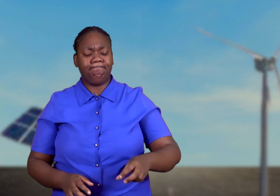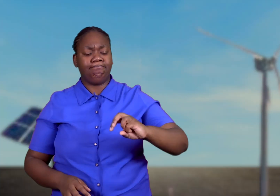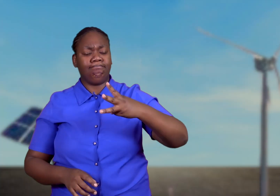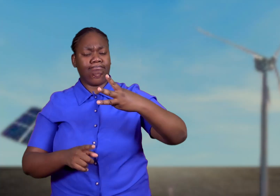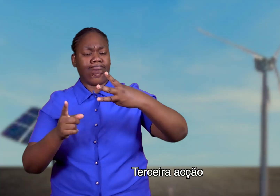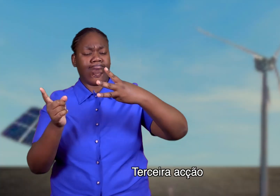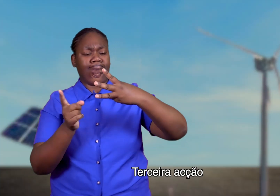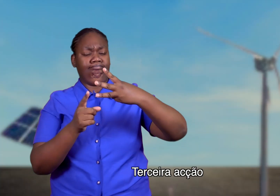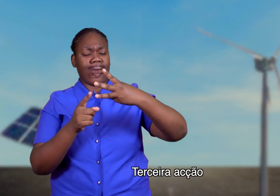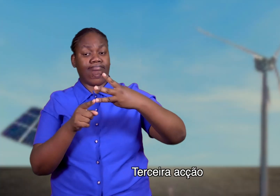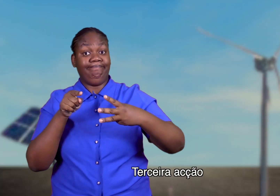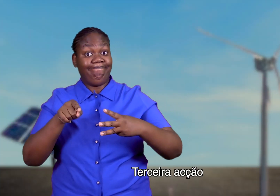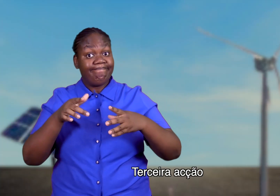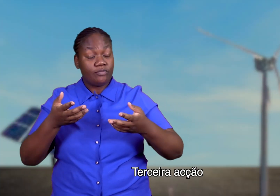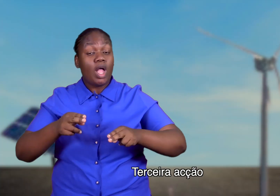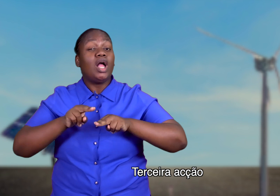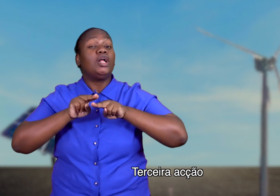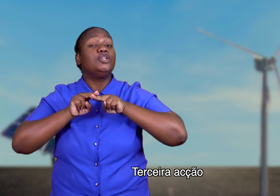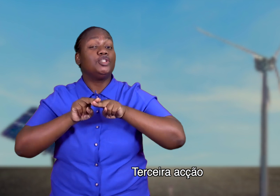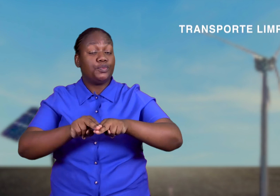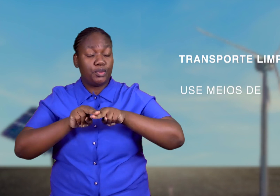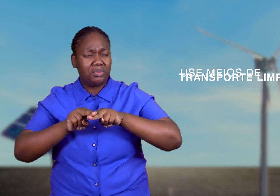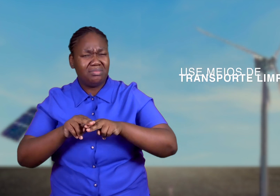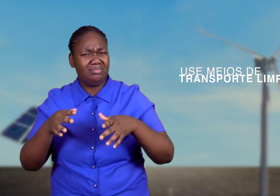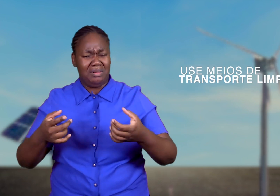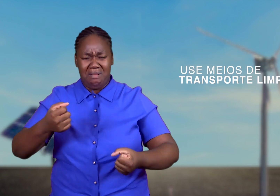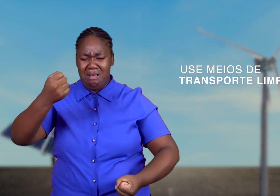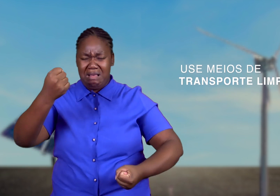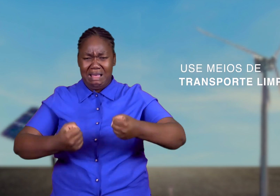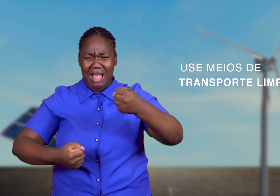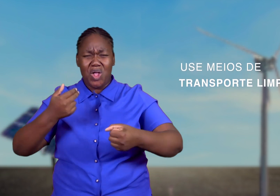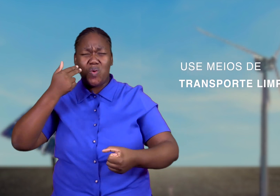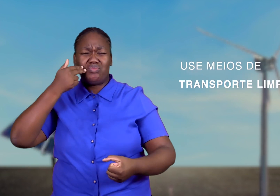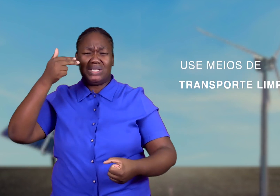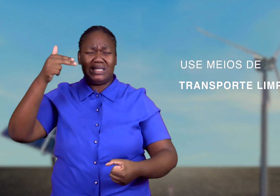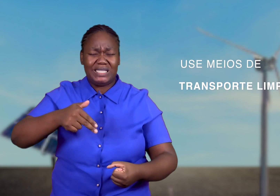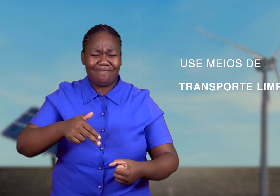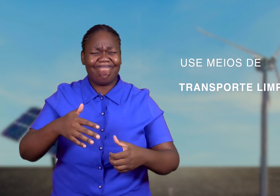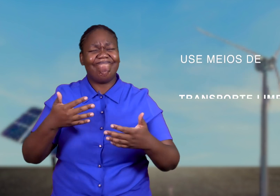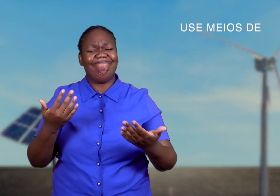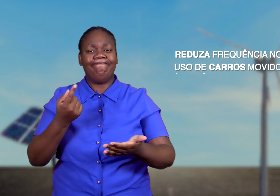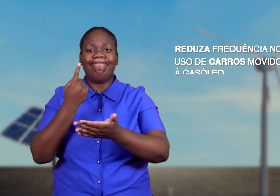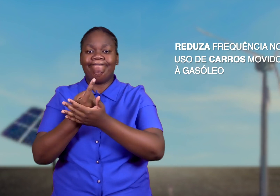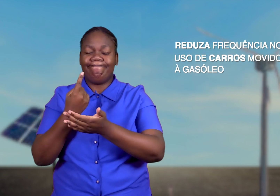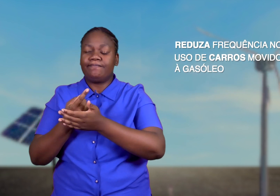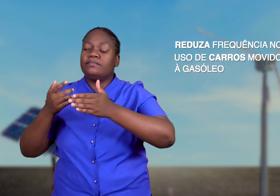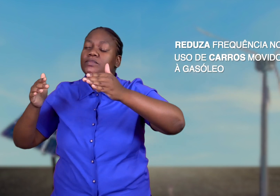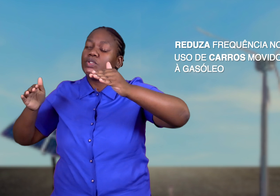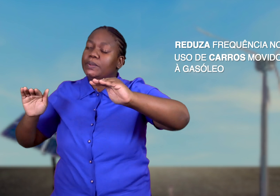Terceira ação Use meios de transportes limpos Reduza a frequência